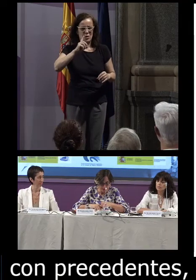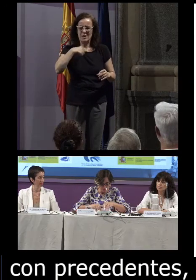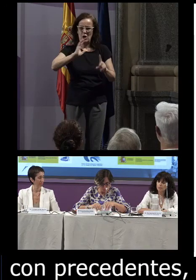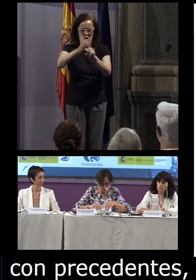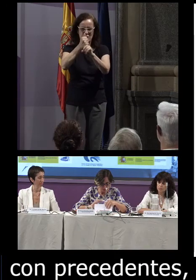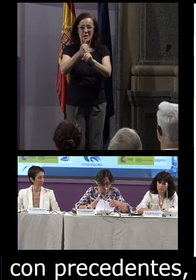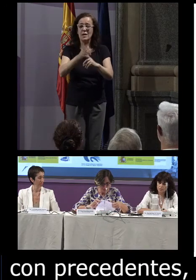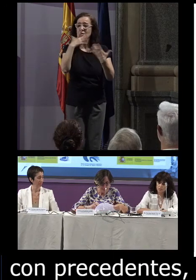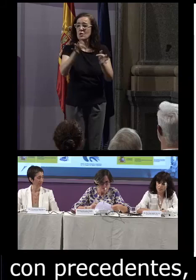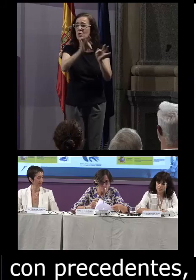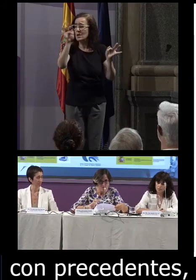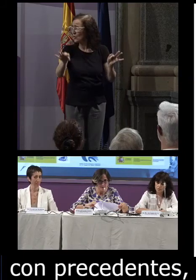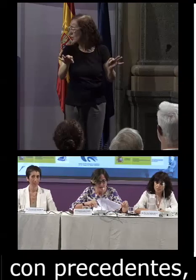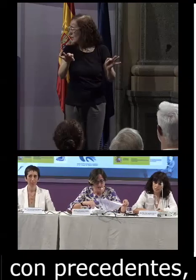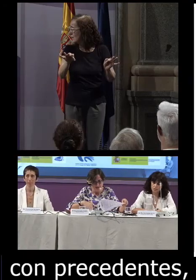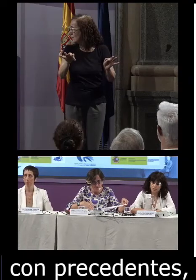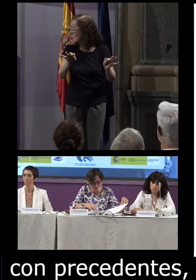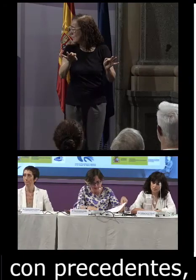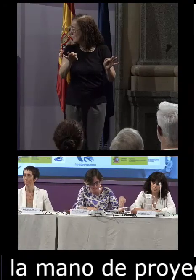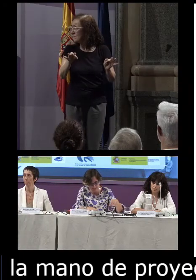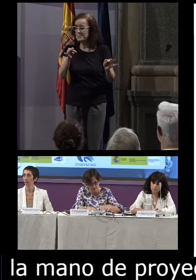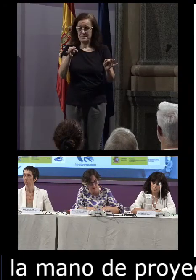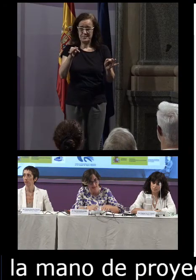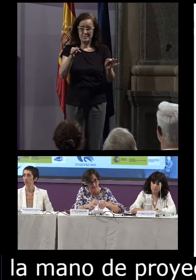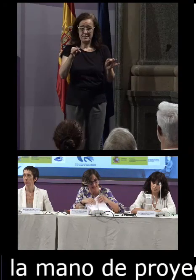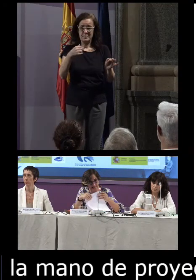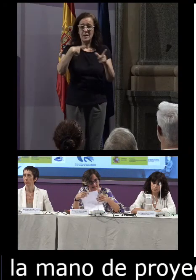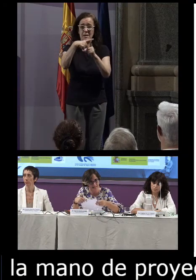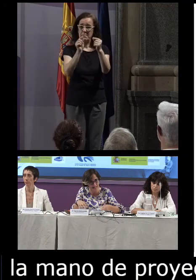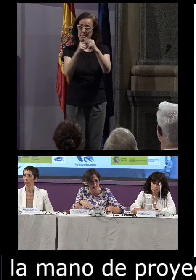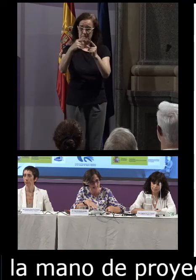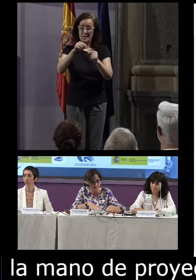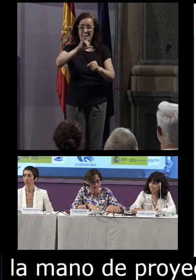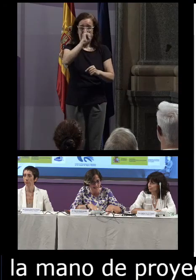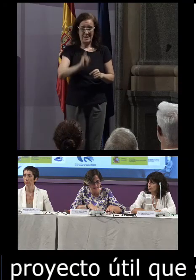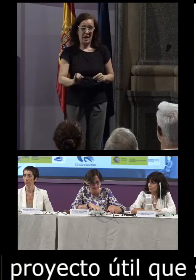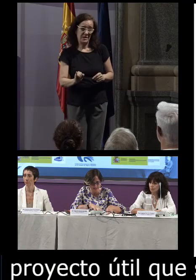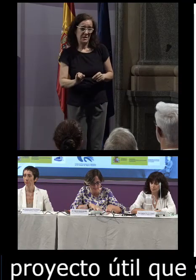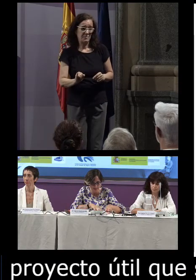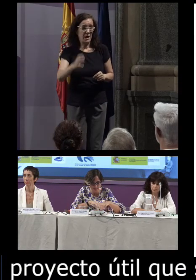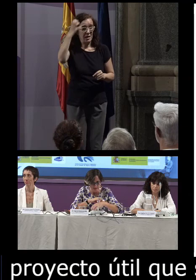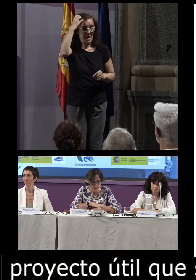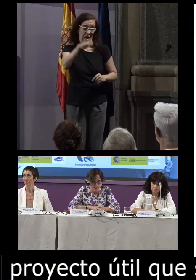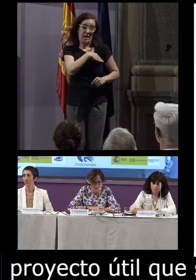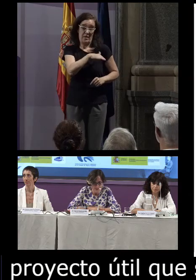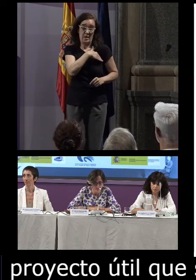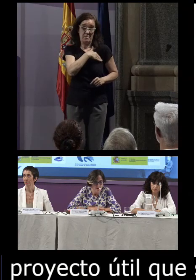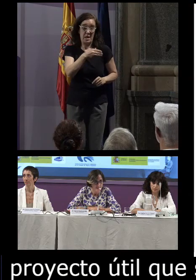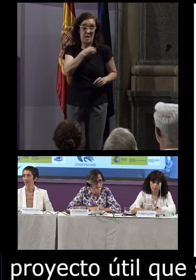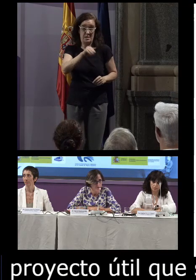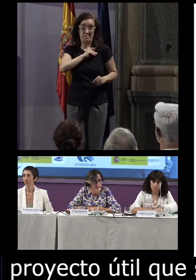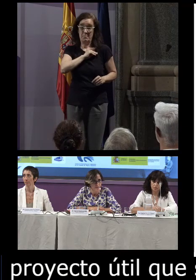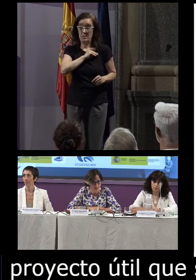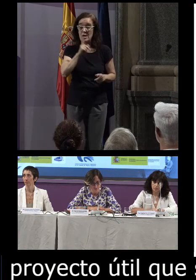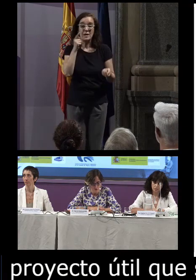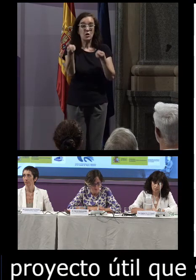bueno a continuación le doy la palabra a doña Mercedes Sánchez Sánchez es la Real Academia Española